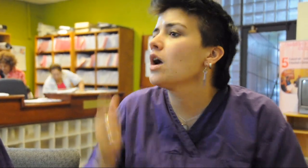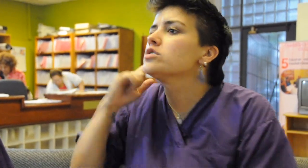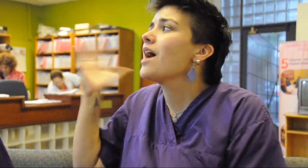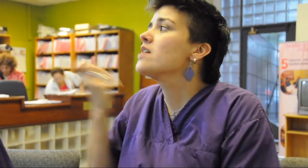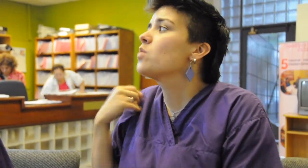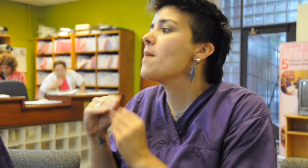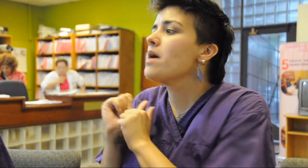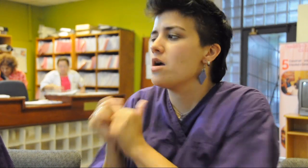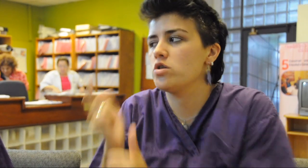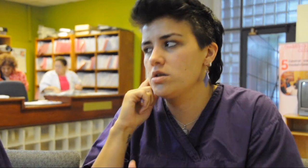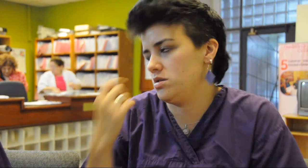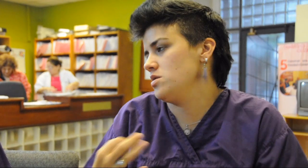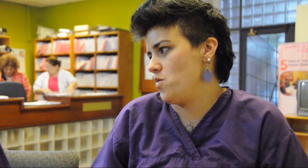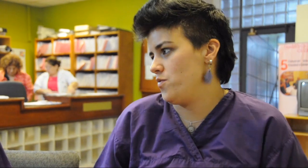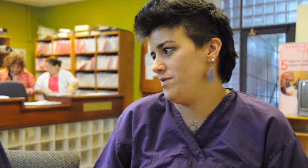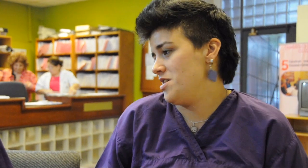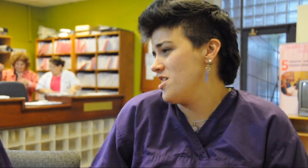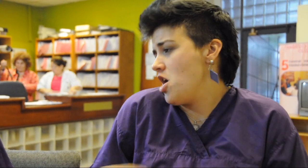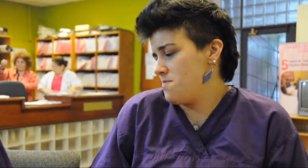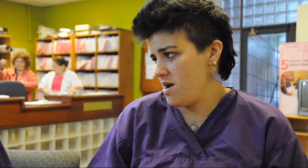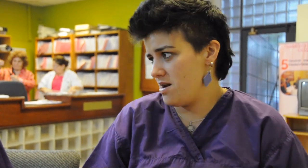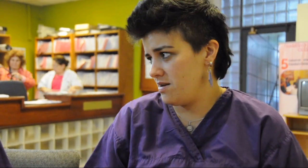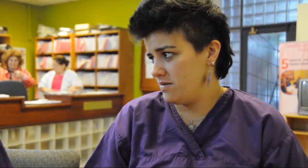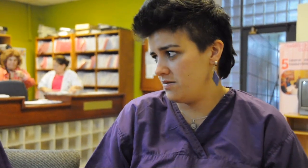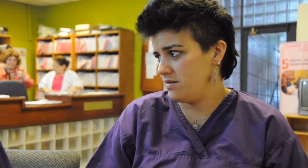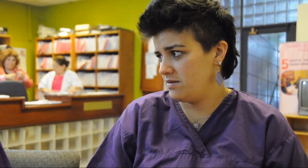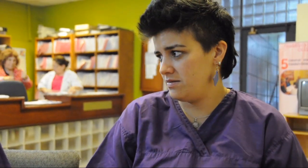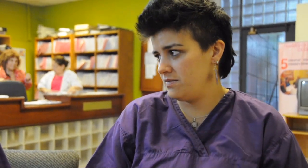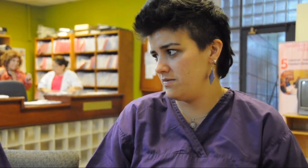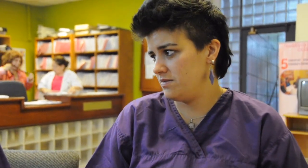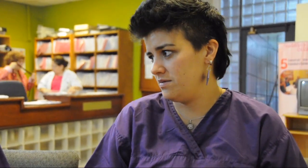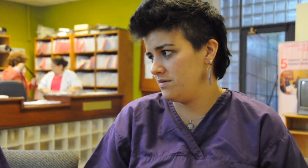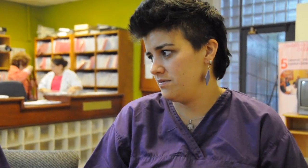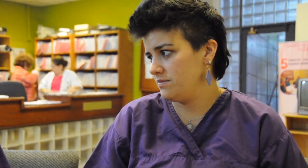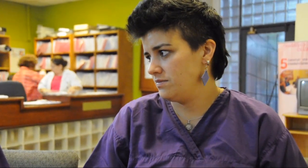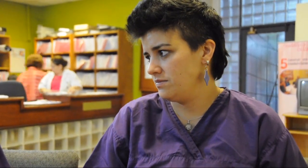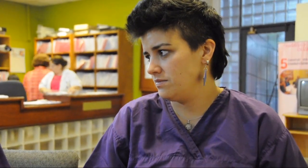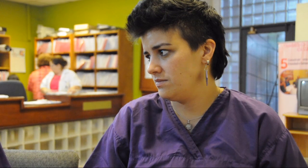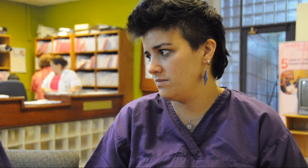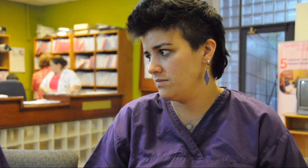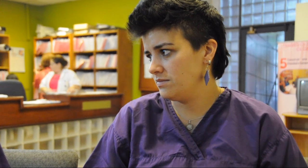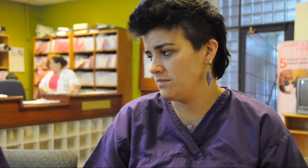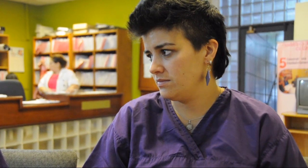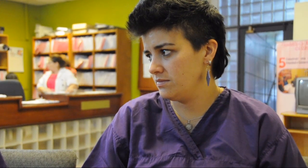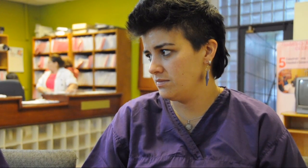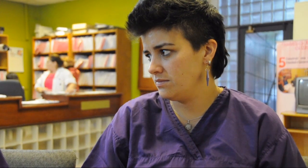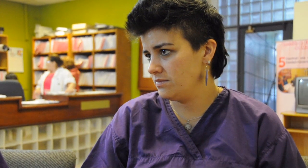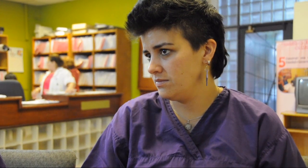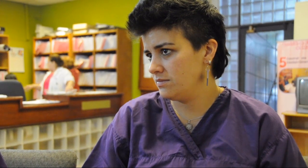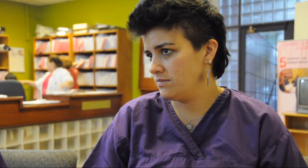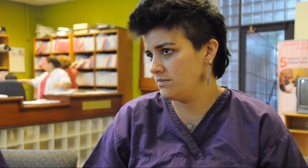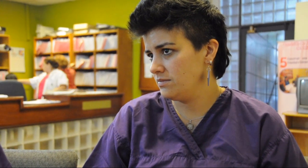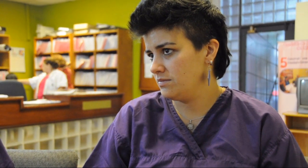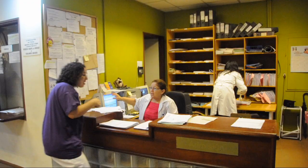lugar en el que todas las personas fueran sordas. Es normal que la persona sorda se sienta de esta manera cuando a todos los lugares que va, siempre la mayoría va a ser las